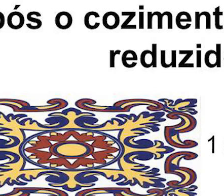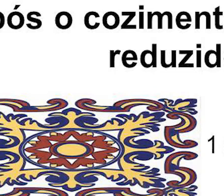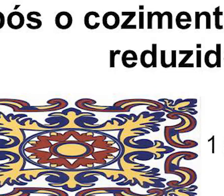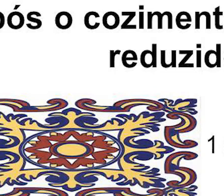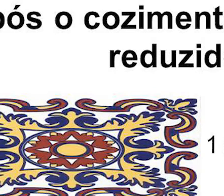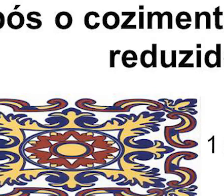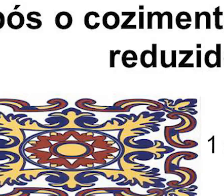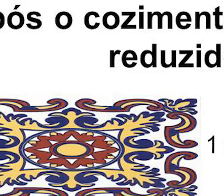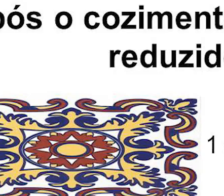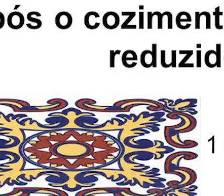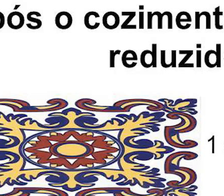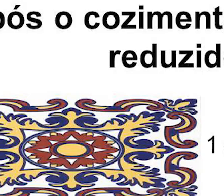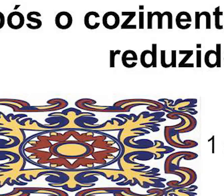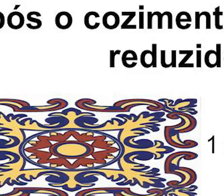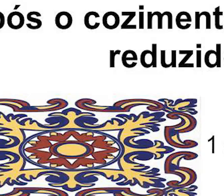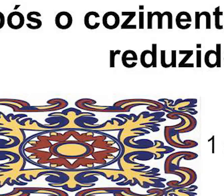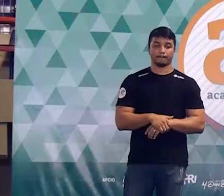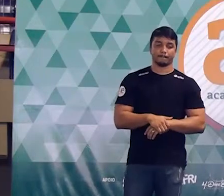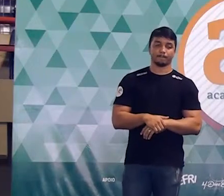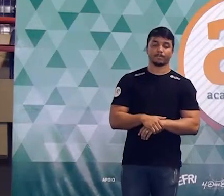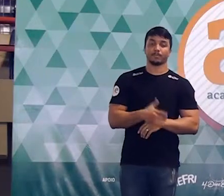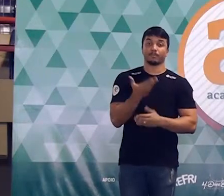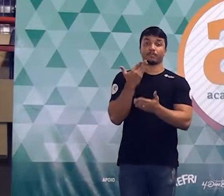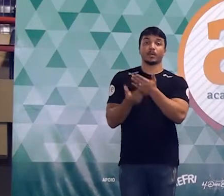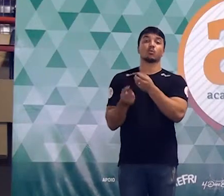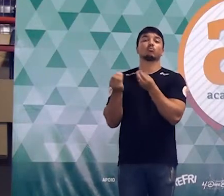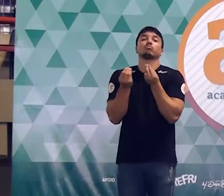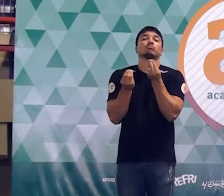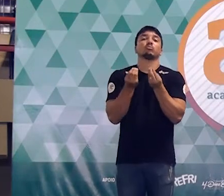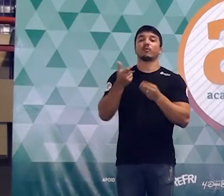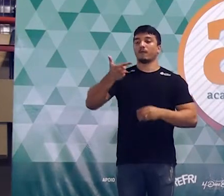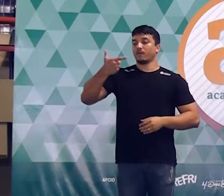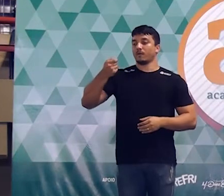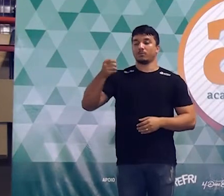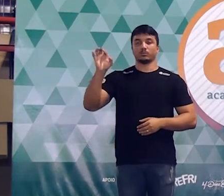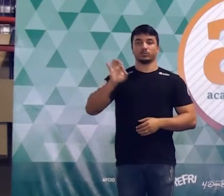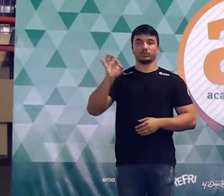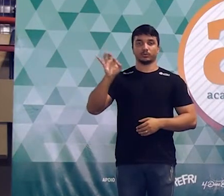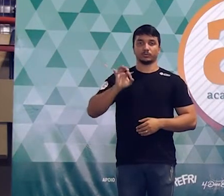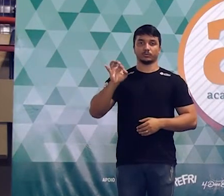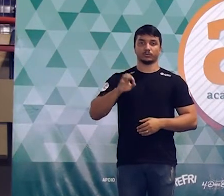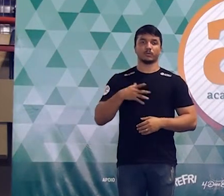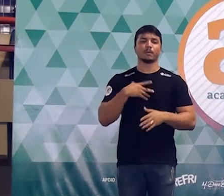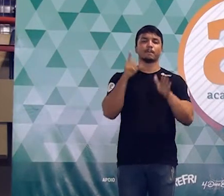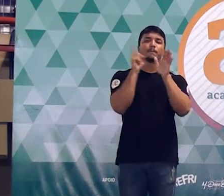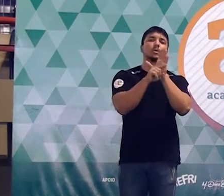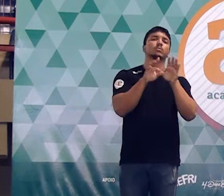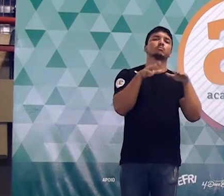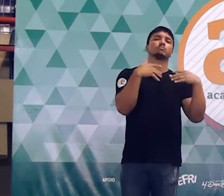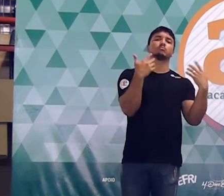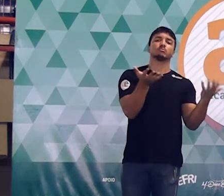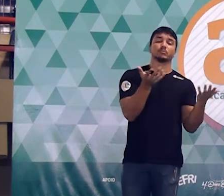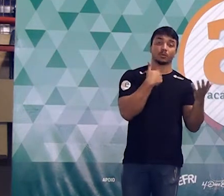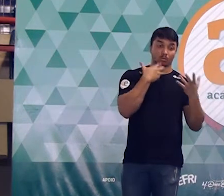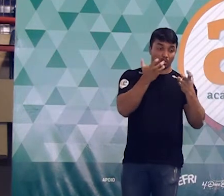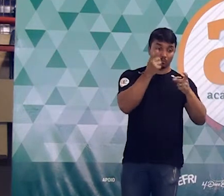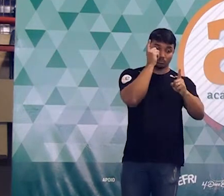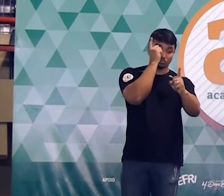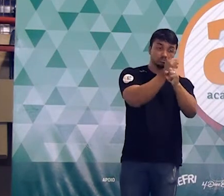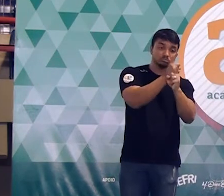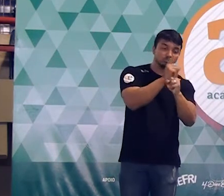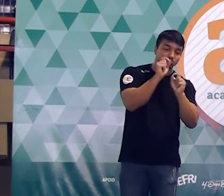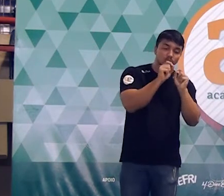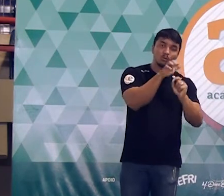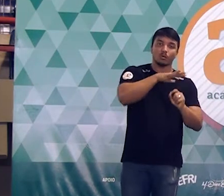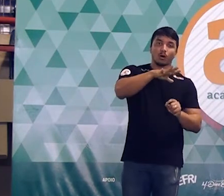comprimento de 15 passou para 12. Ambas perderam 20% de suas medidas lineares. Qual é a pergunta da questão? Eu quero saber qual